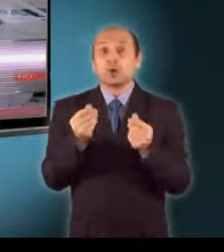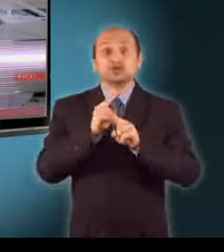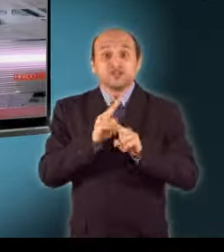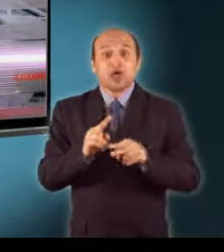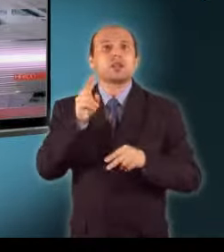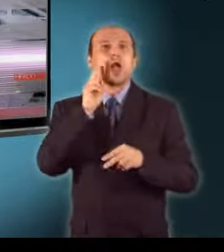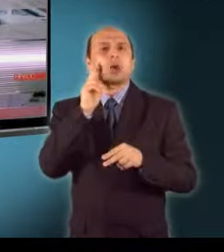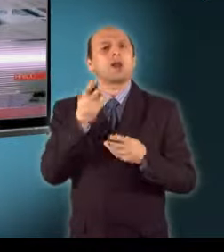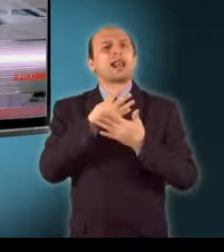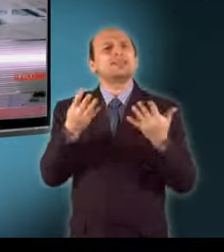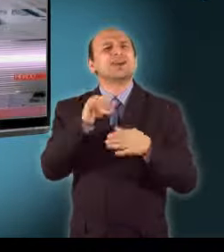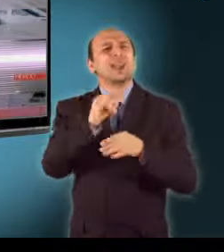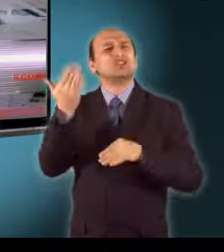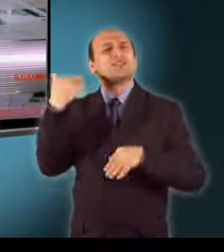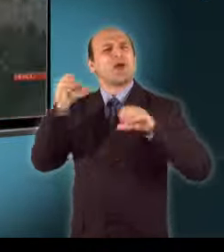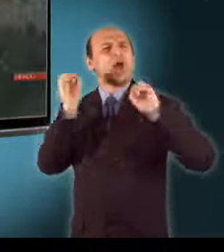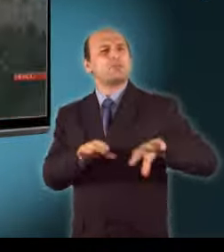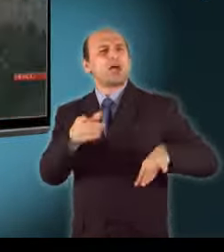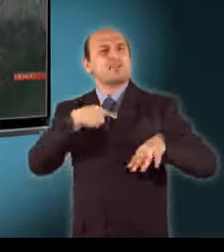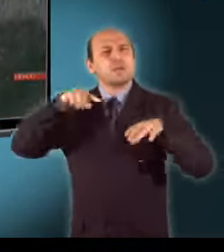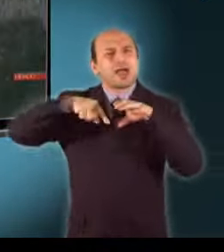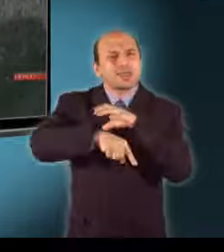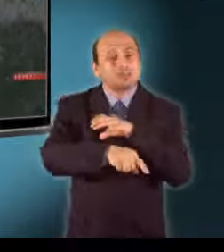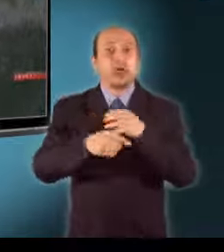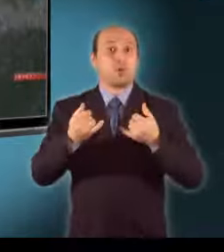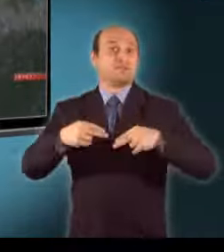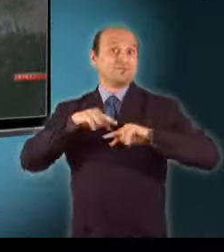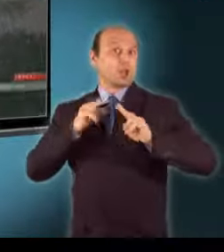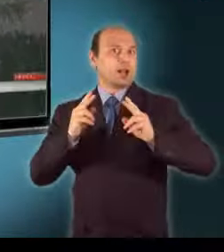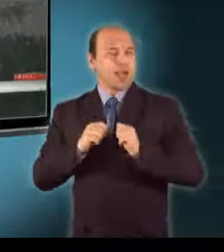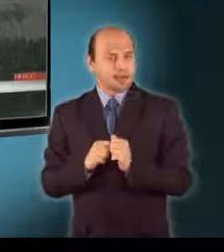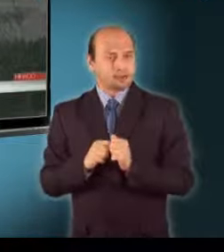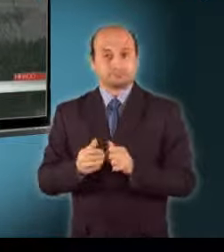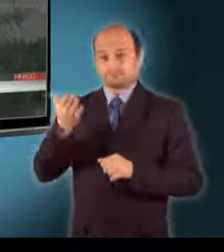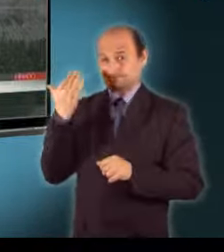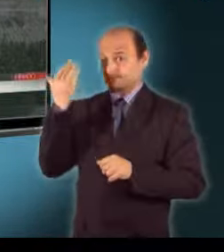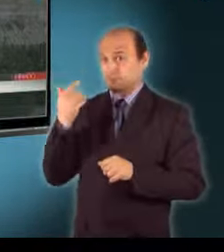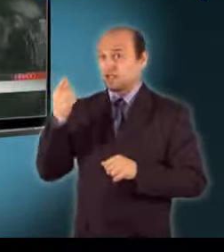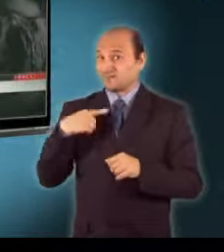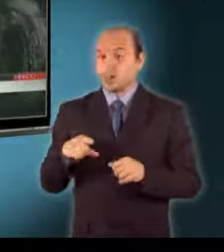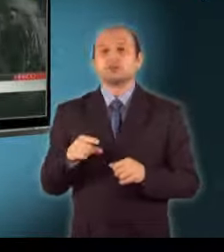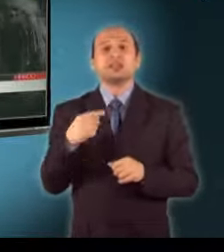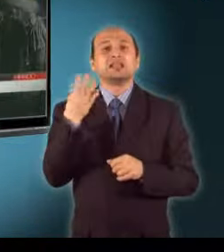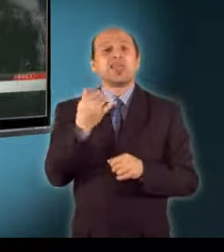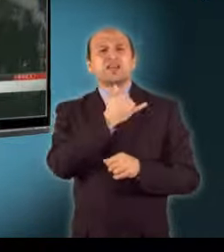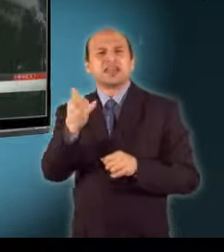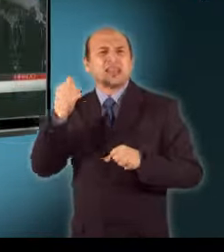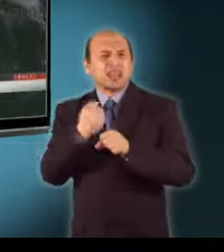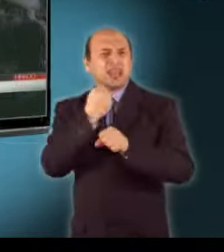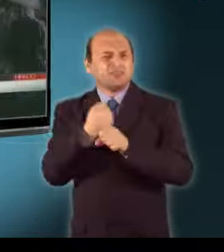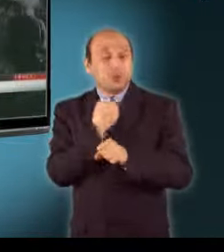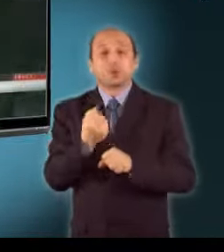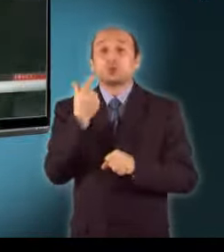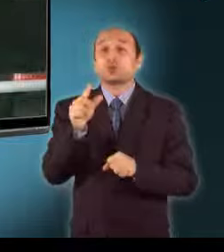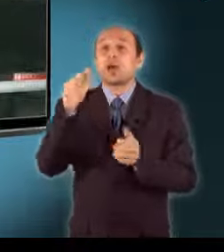évek eleje óta szünetelő uránbányászat. A mecsekben 40 évig működtek a bányák. A fénykorban 23 ezeren dolgoztak a